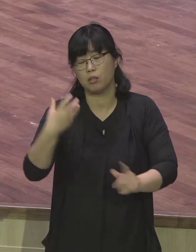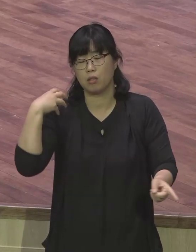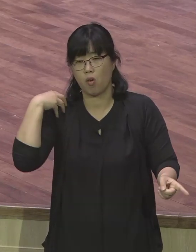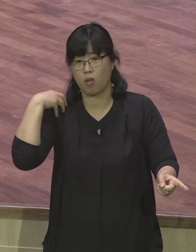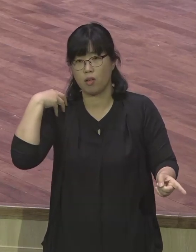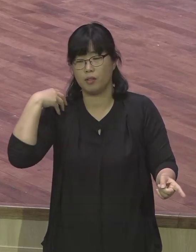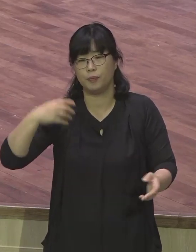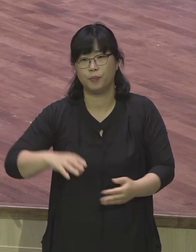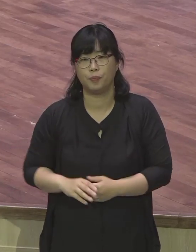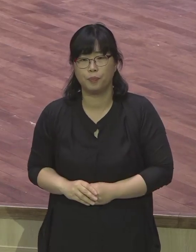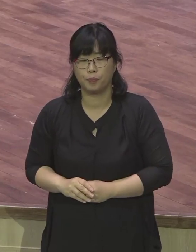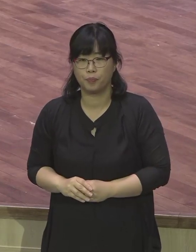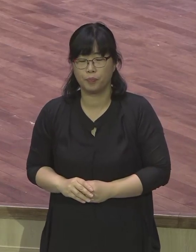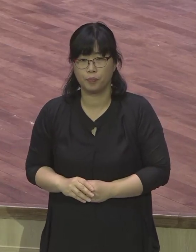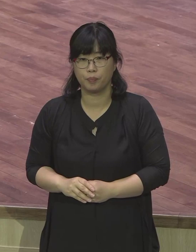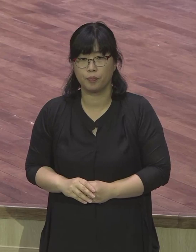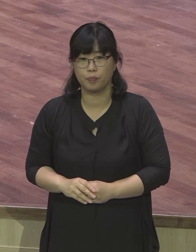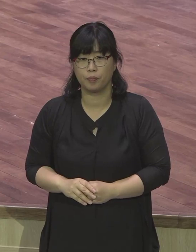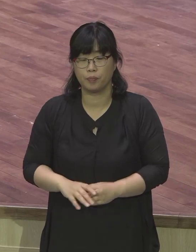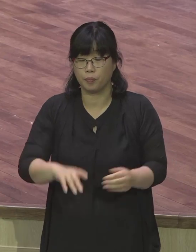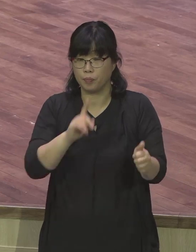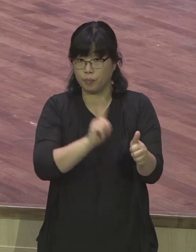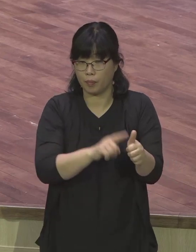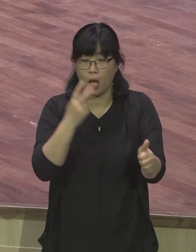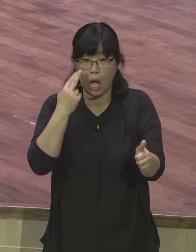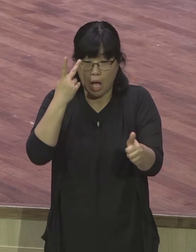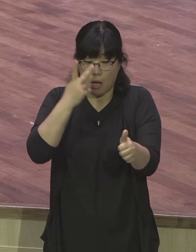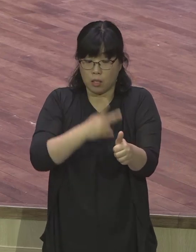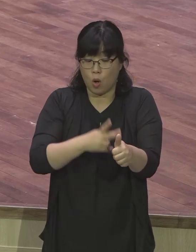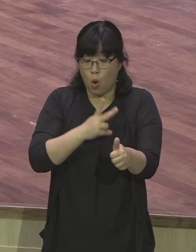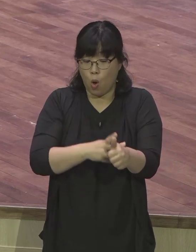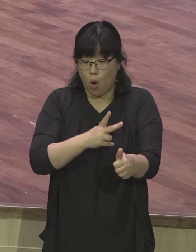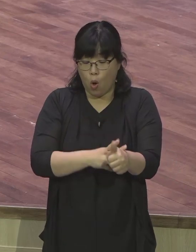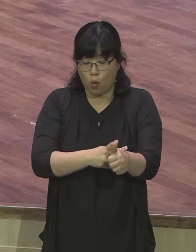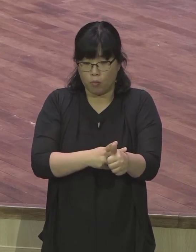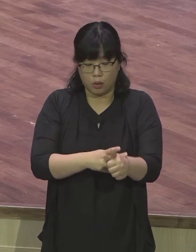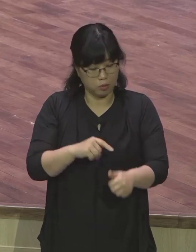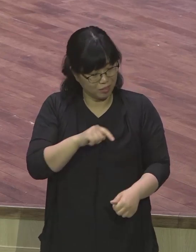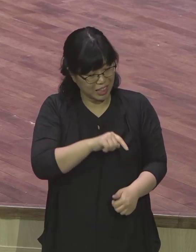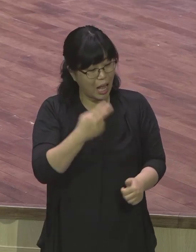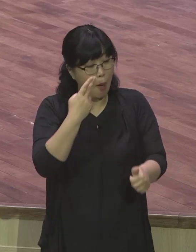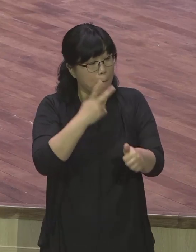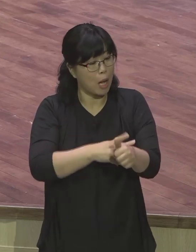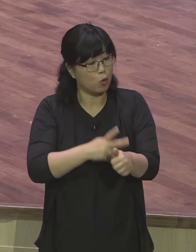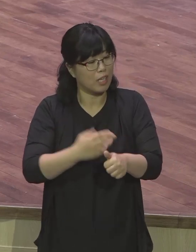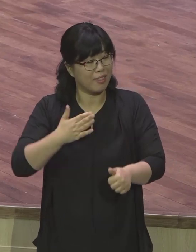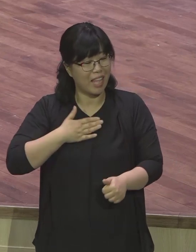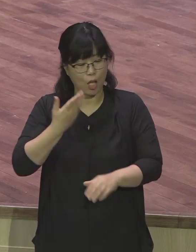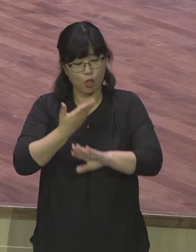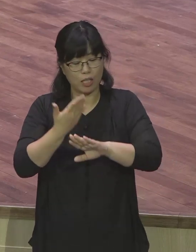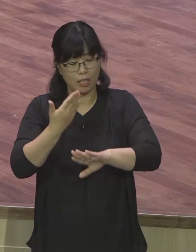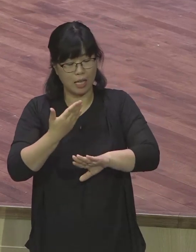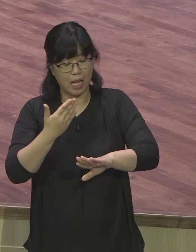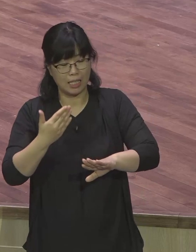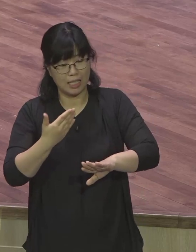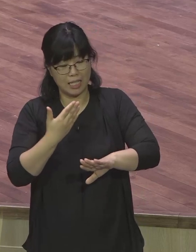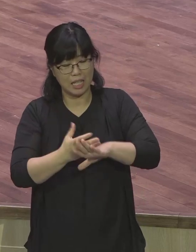알아들었던 것입니다 이것은 단순히 임금들 앞에서 왕들 앞에서 복음을 전하는 의미가 아니라 요셉이